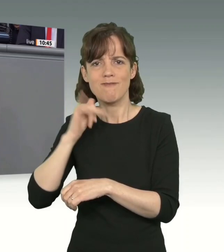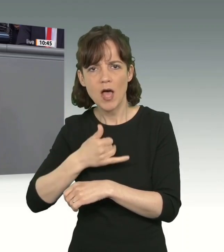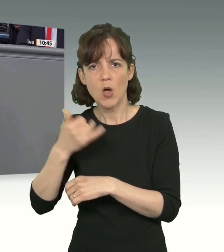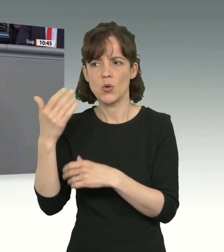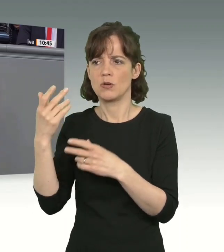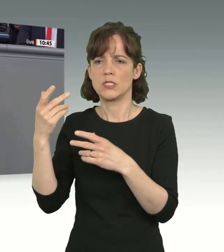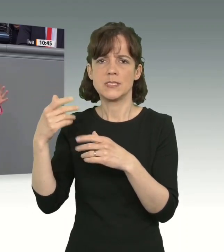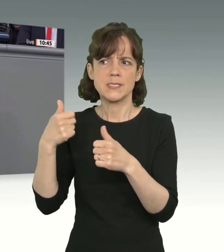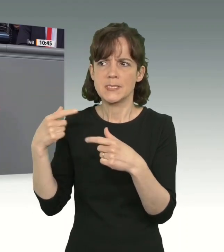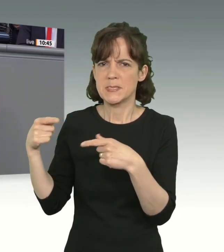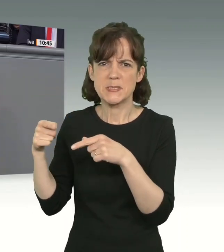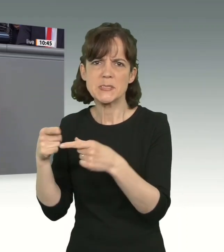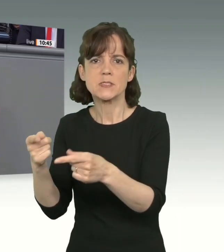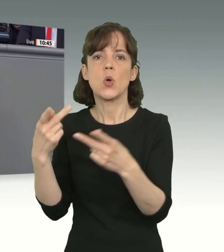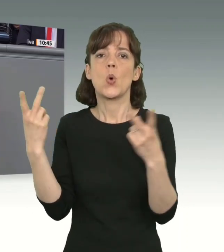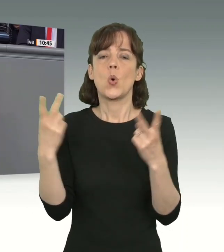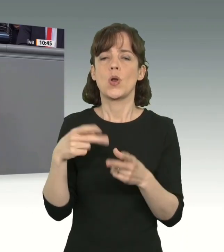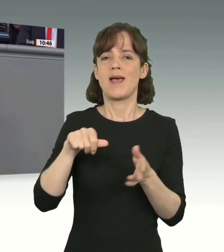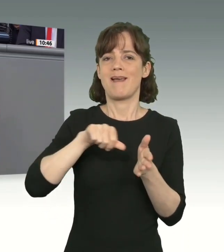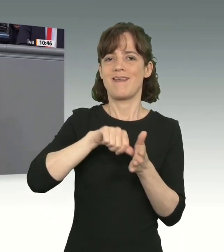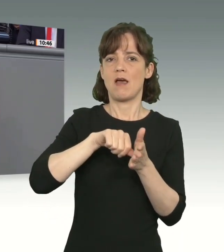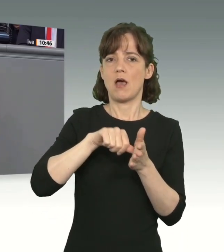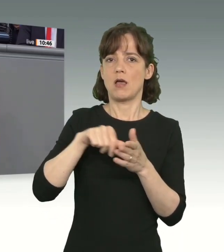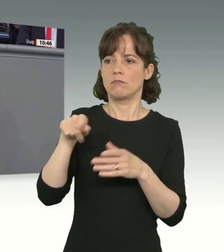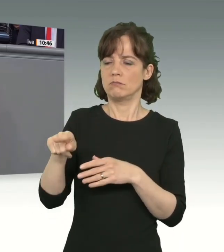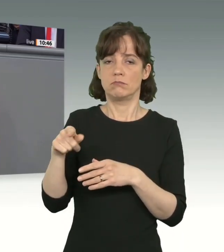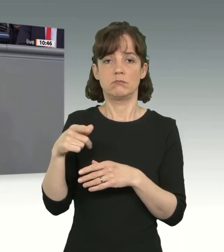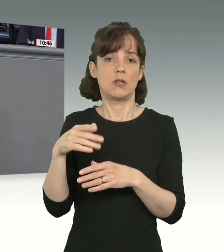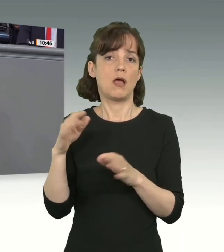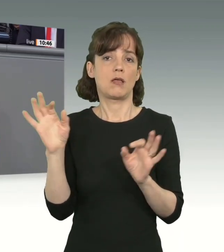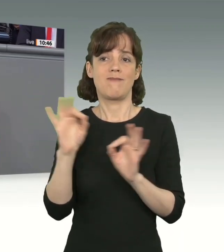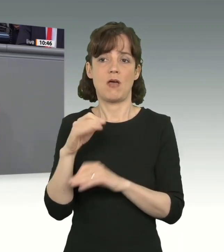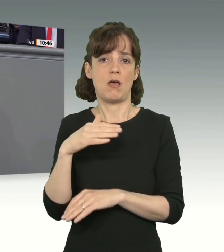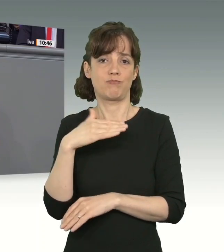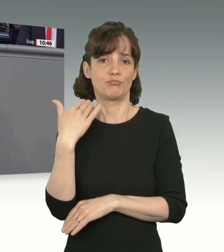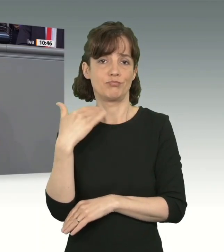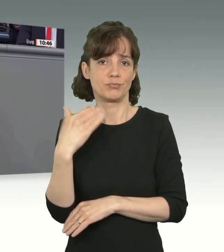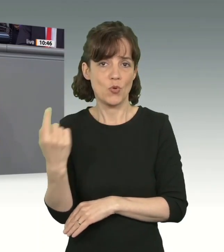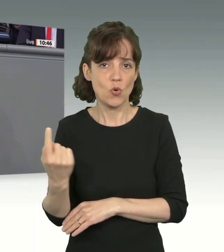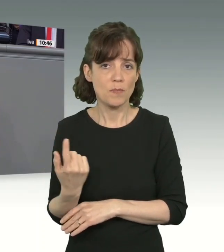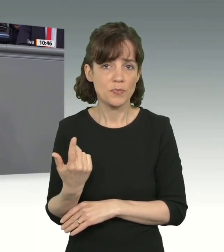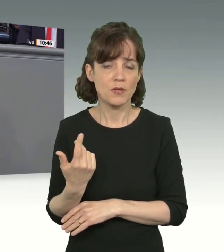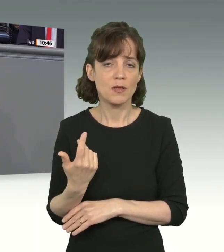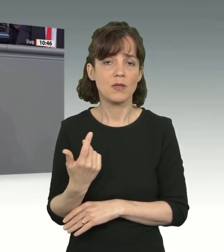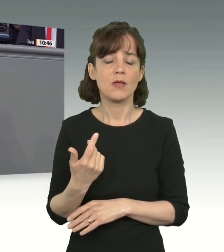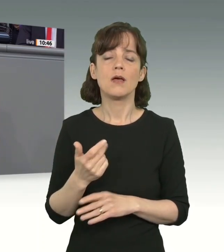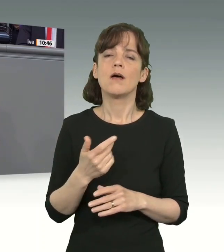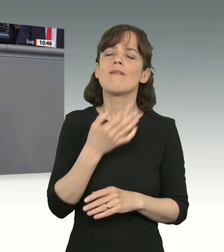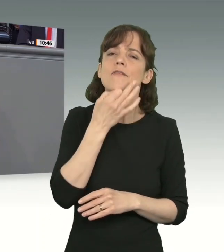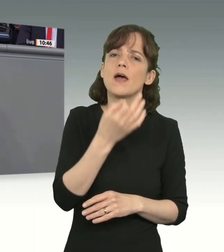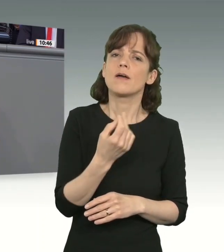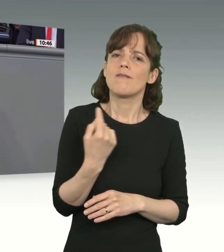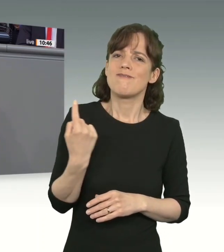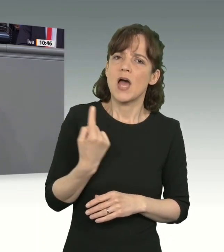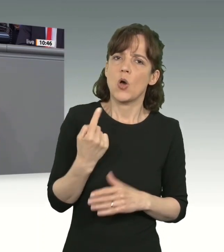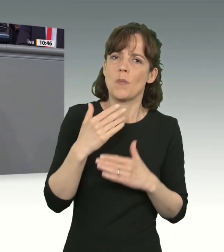gerade eine neue Hinrichtungswelle von Protestierenden droht? Die eigentlich interessante Frage ist doch, warum viele Menschen